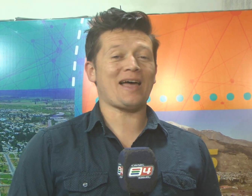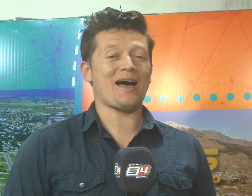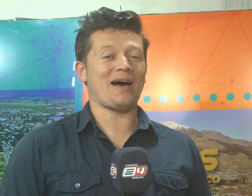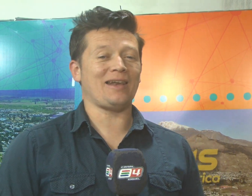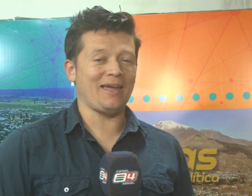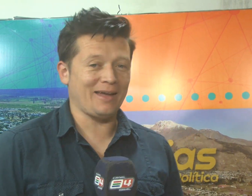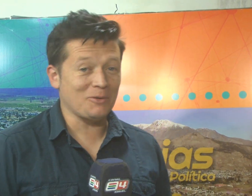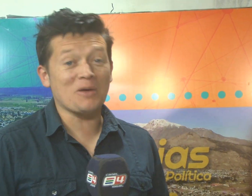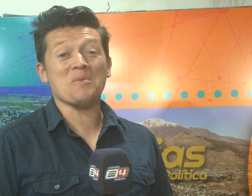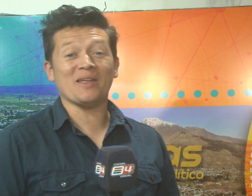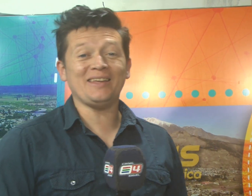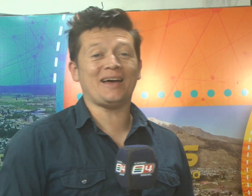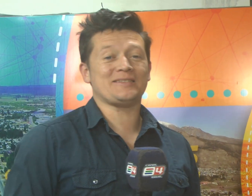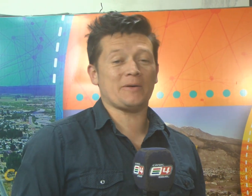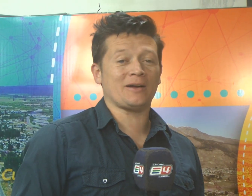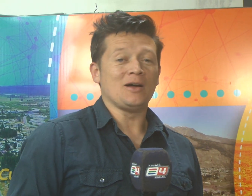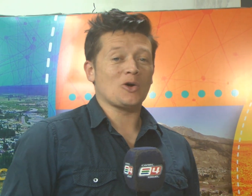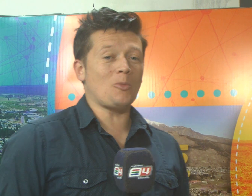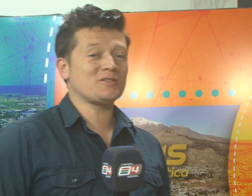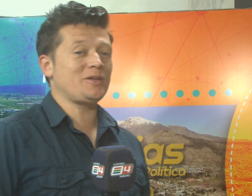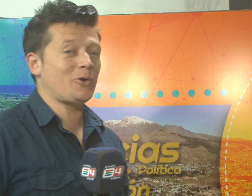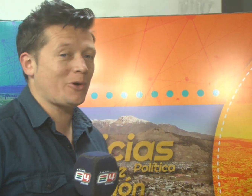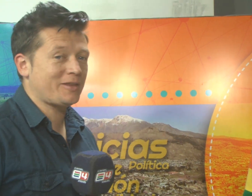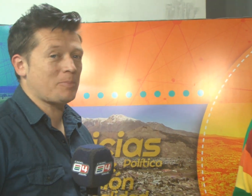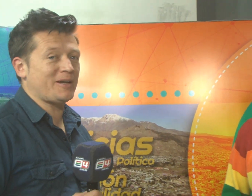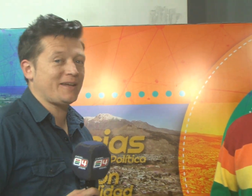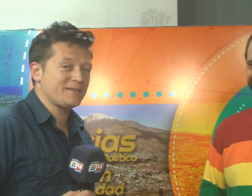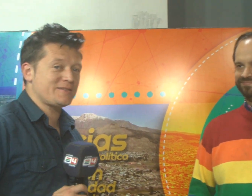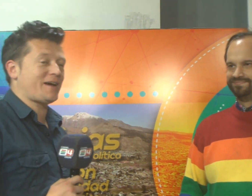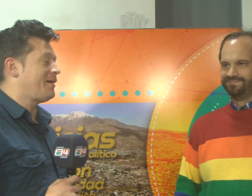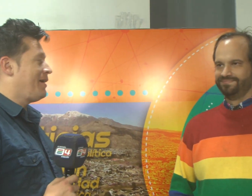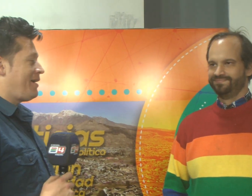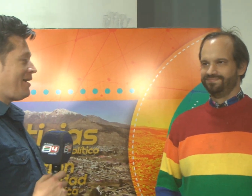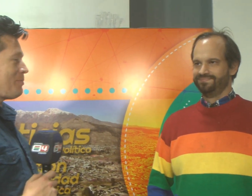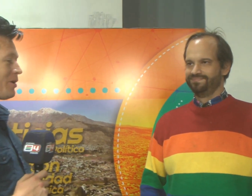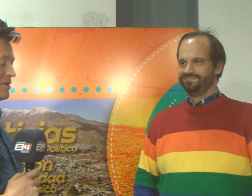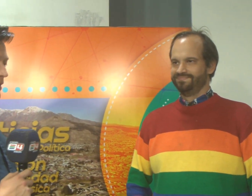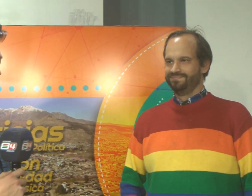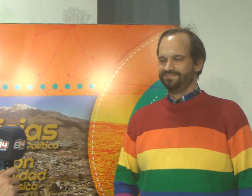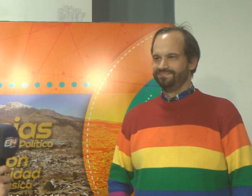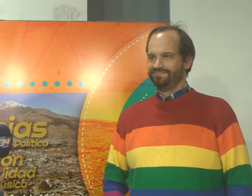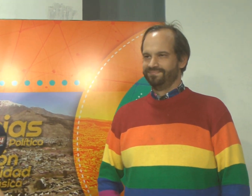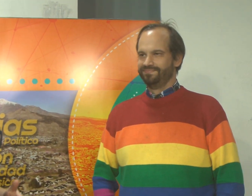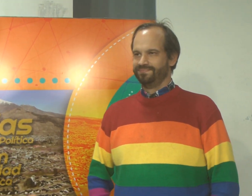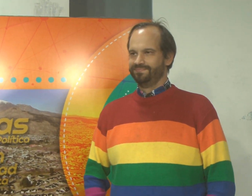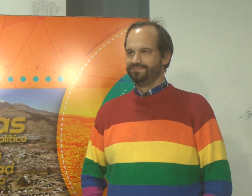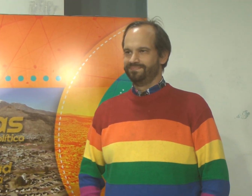una bienvenida y saber cómo ha sido esta experiencia, poder llevar su arte, su conocimiento